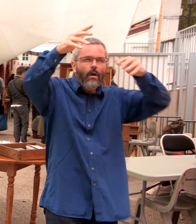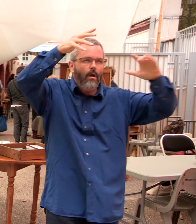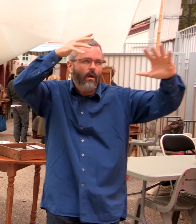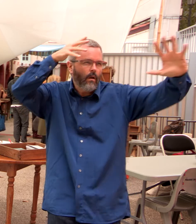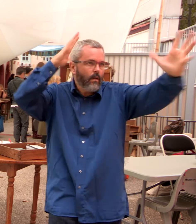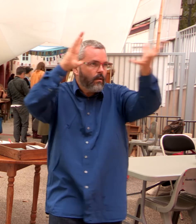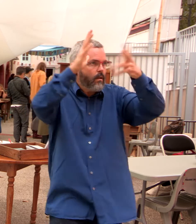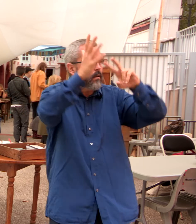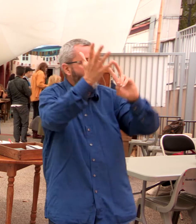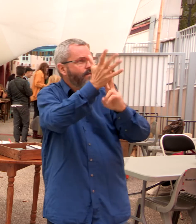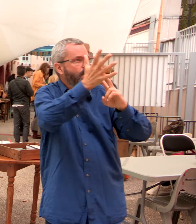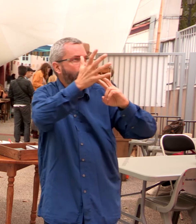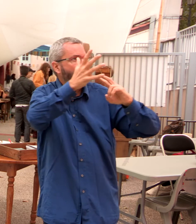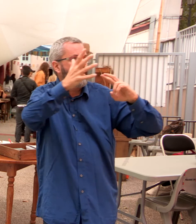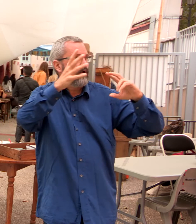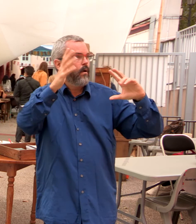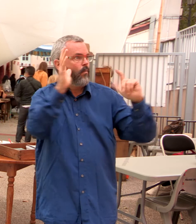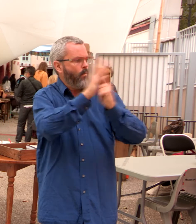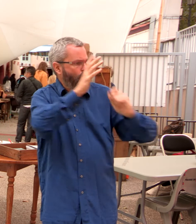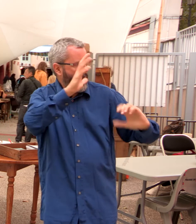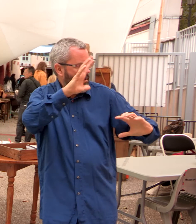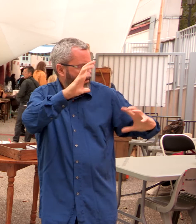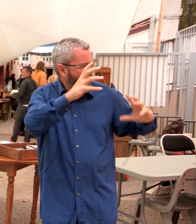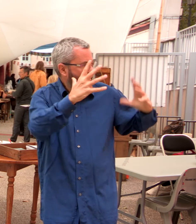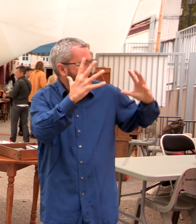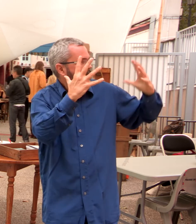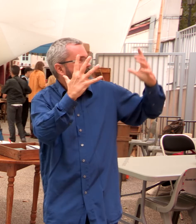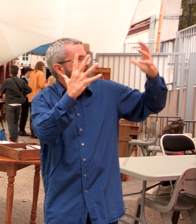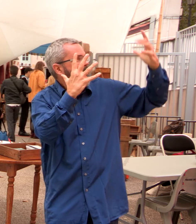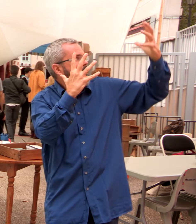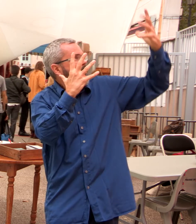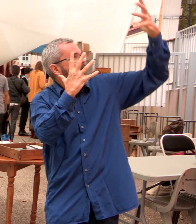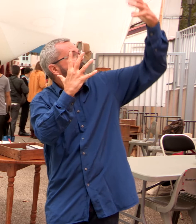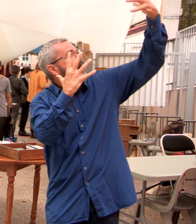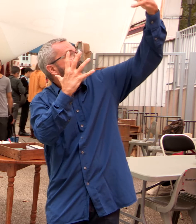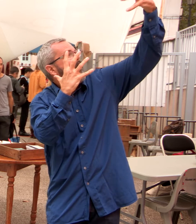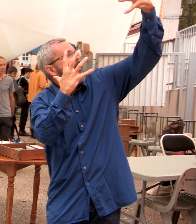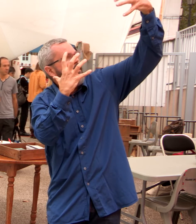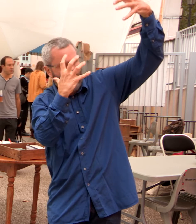Capable de garder la nuit Quand partout ailleurs le jour est arrivé Une vraie forêt